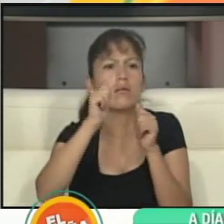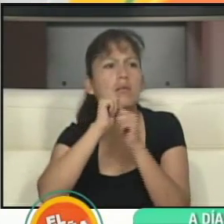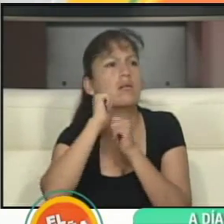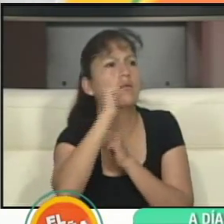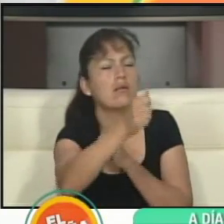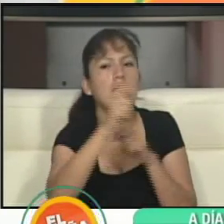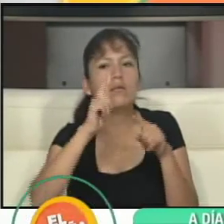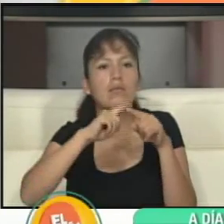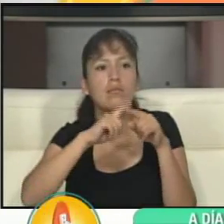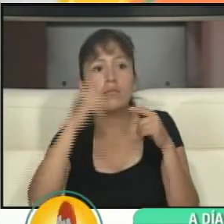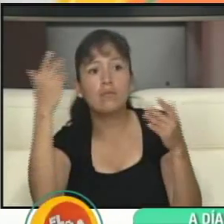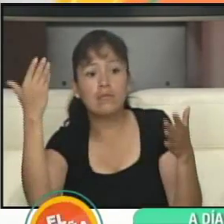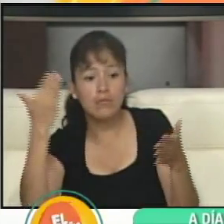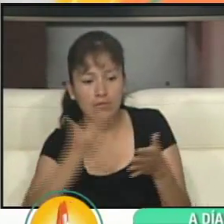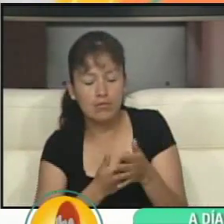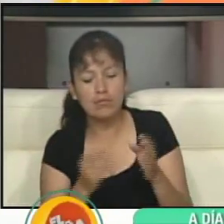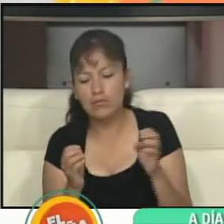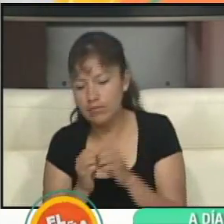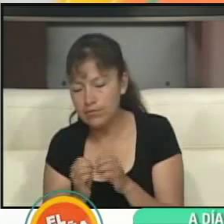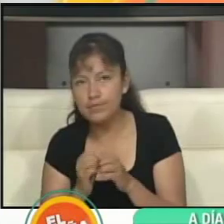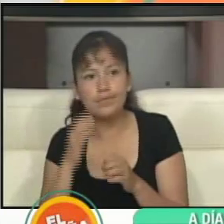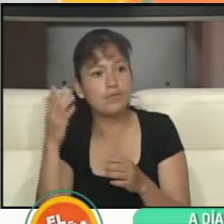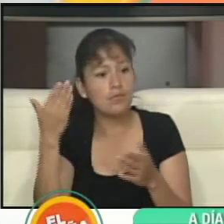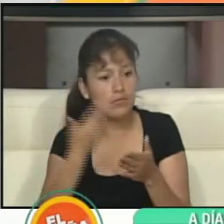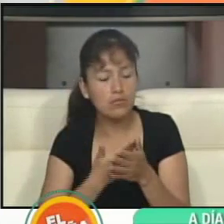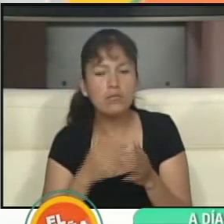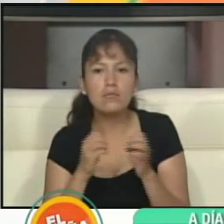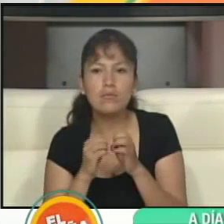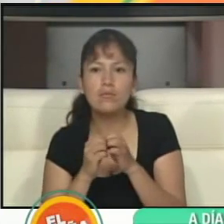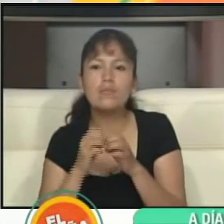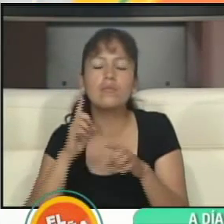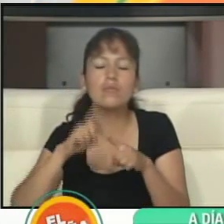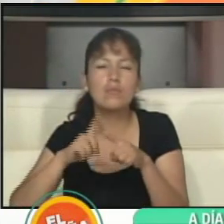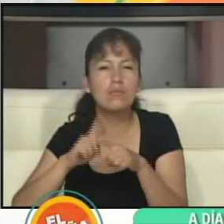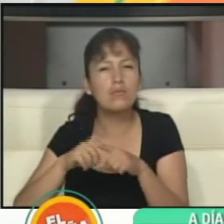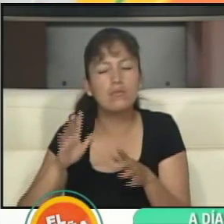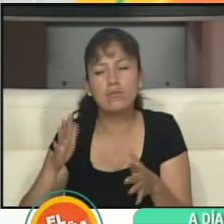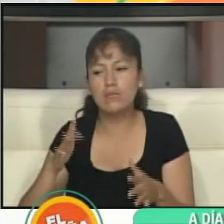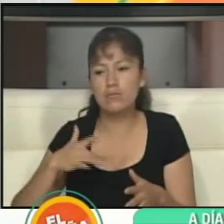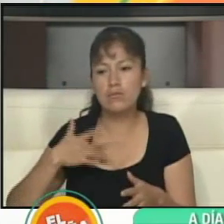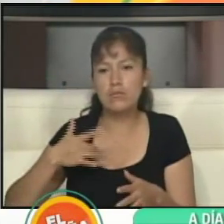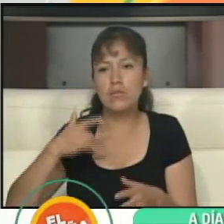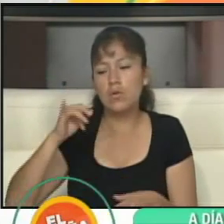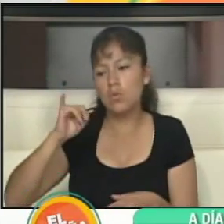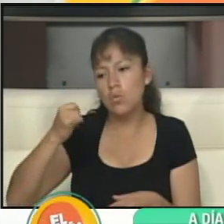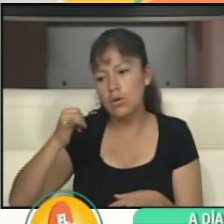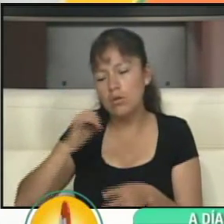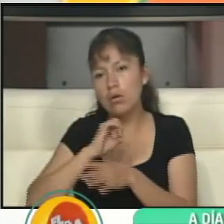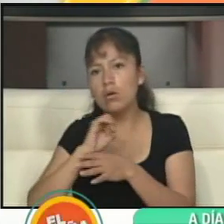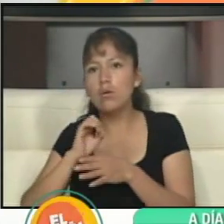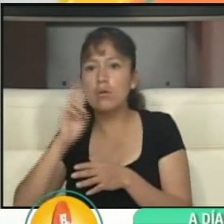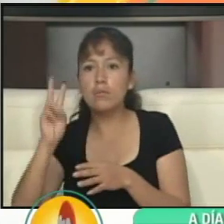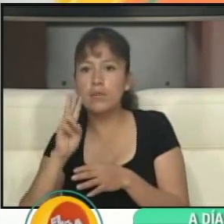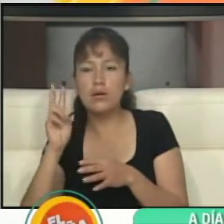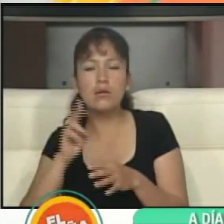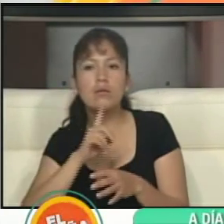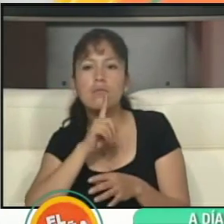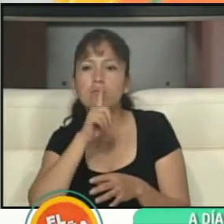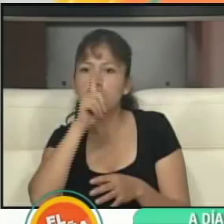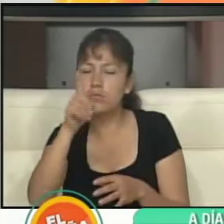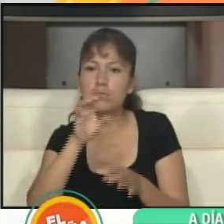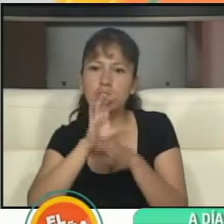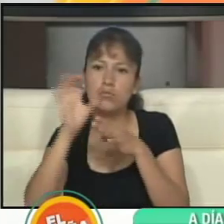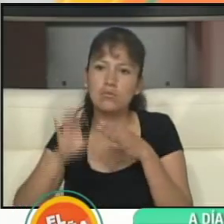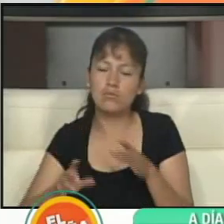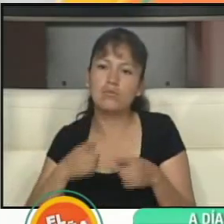cuánto llegue. Y al margen estaríamos más o menos estableciendo que hasta el jueves o viernes estaríamos entregando los resultados.